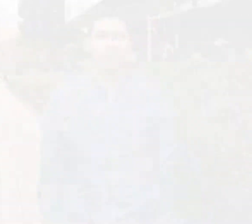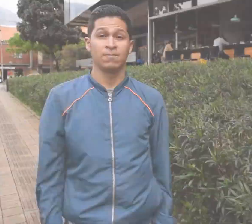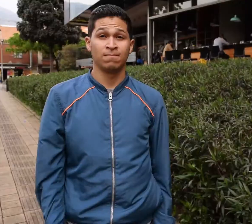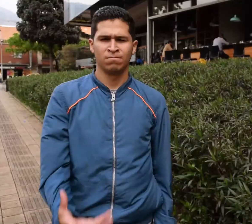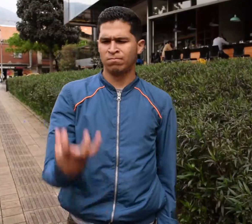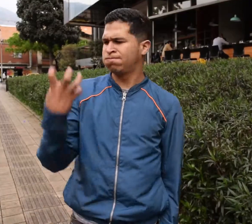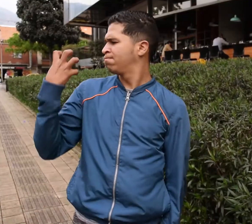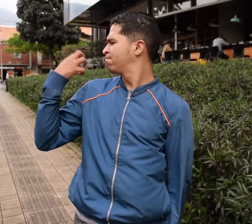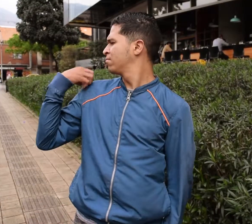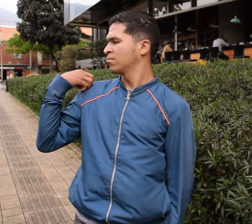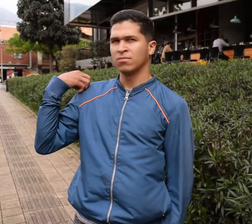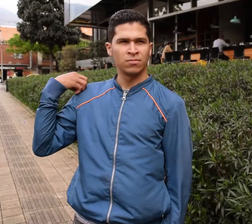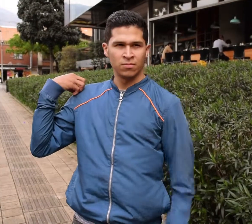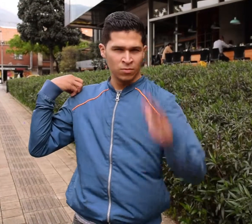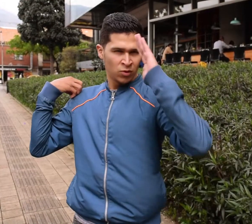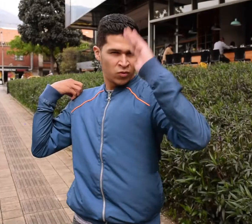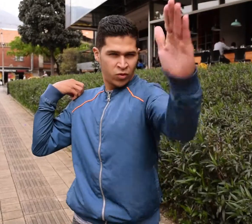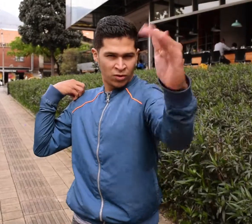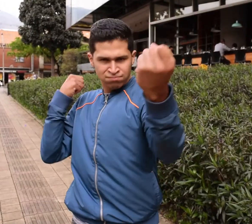Las historias que anteceden el viaje propio.